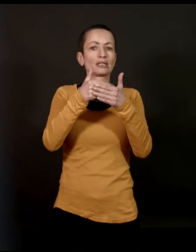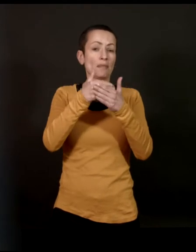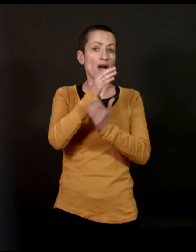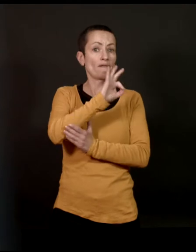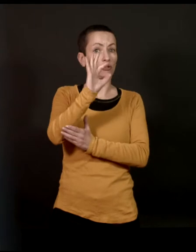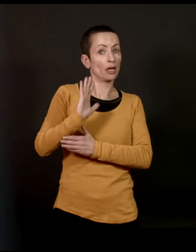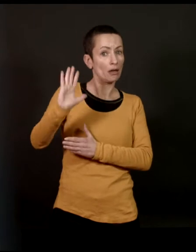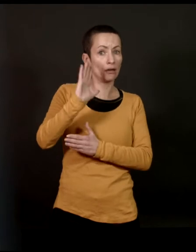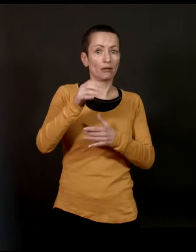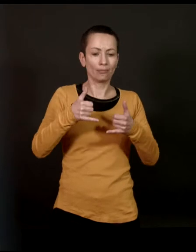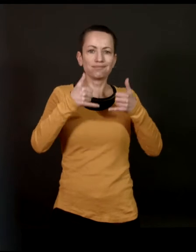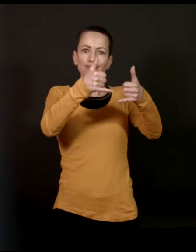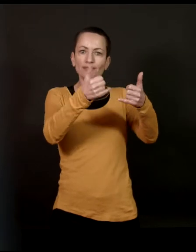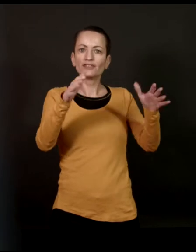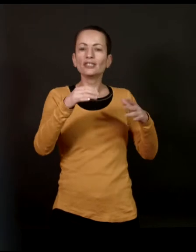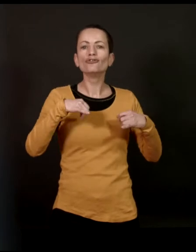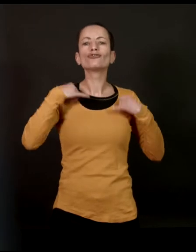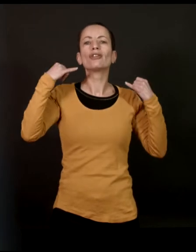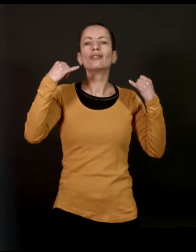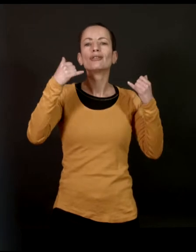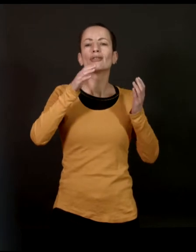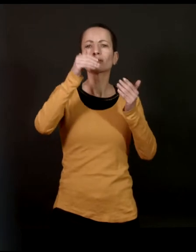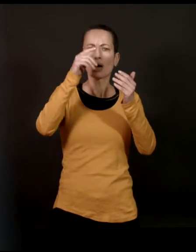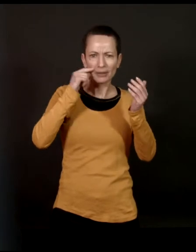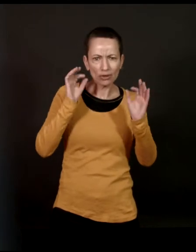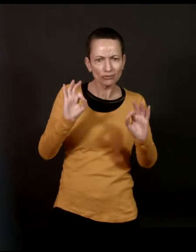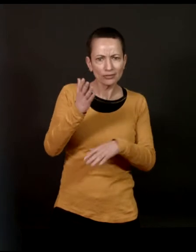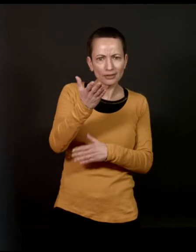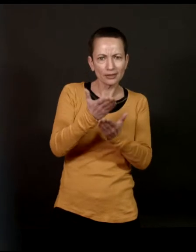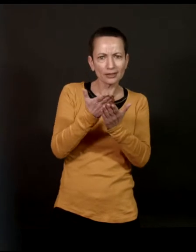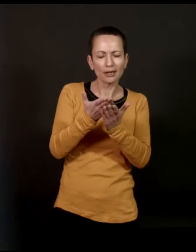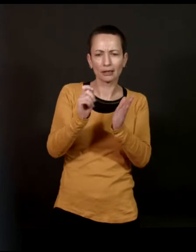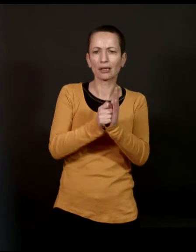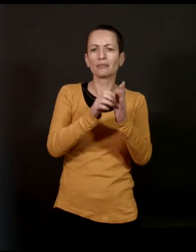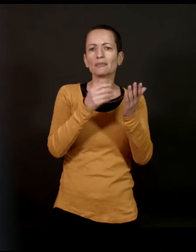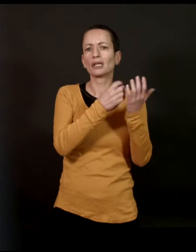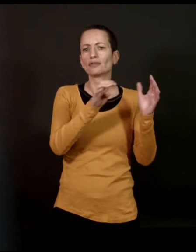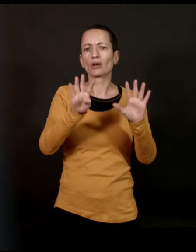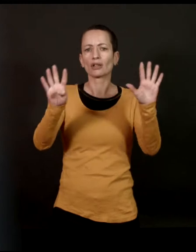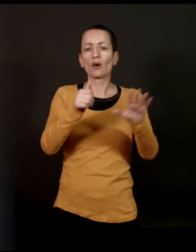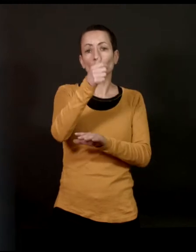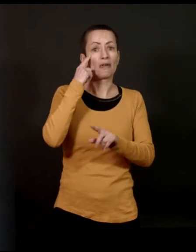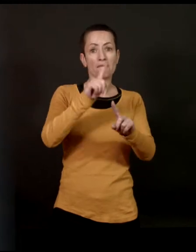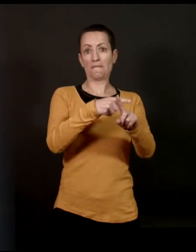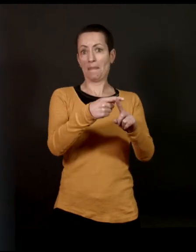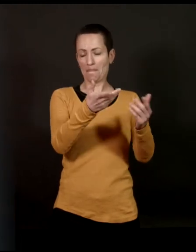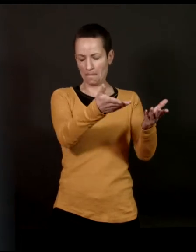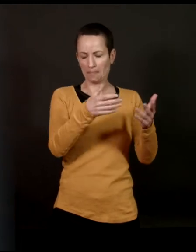César of the young espoir masculine in 1991, for the little criminal of Jacques Doyon. And so